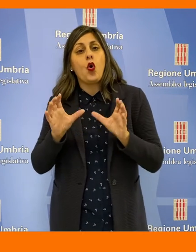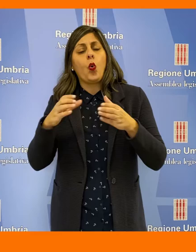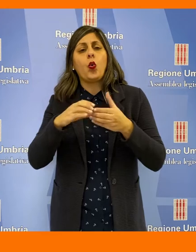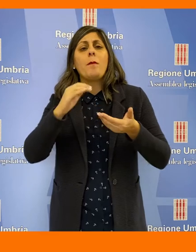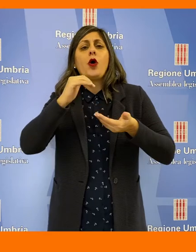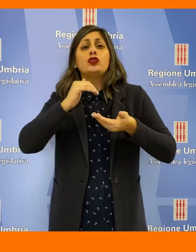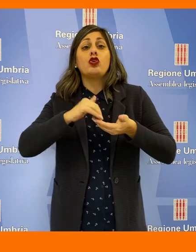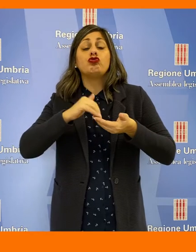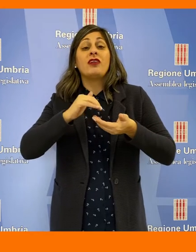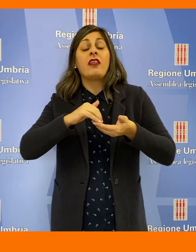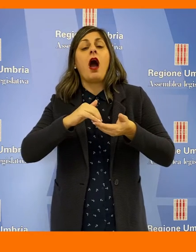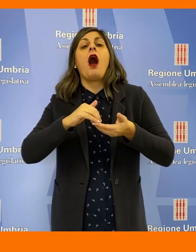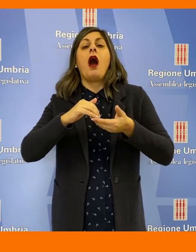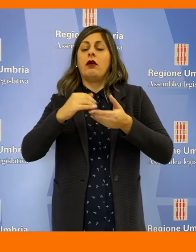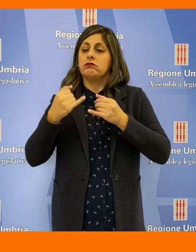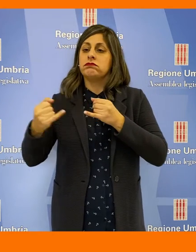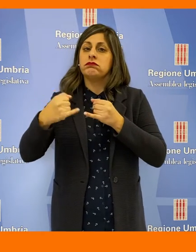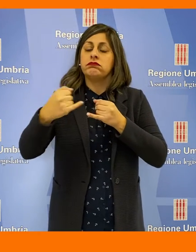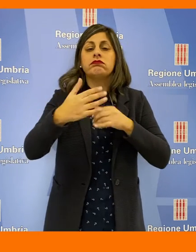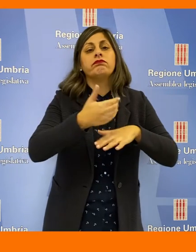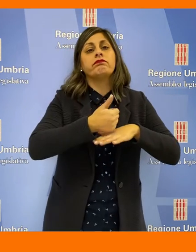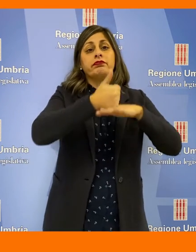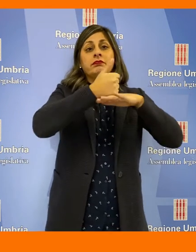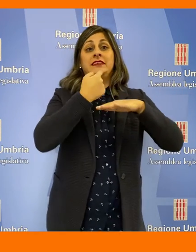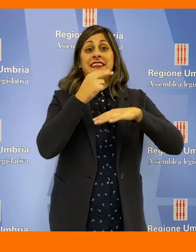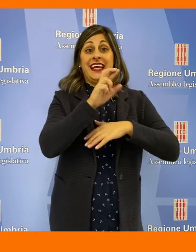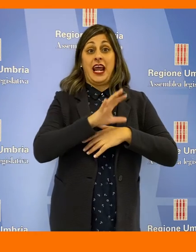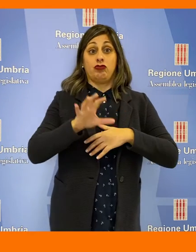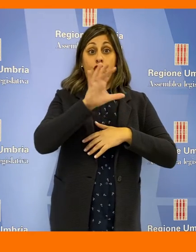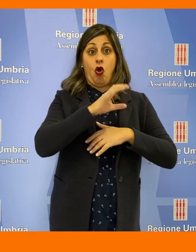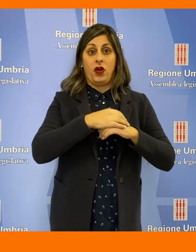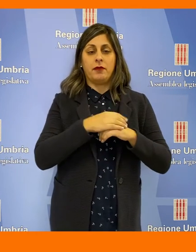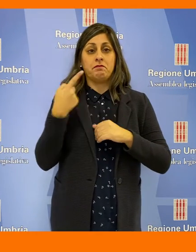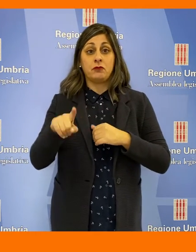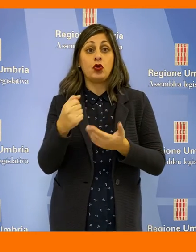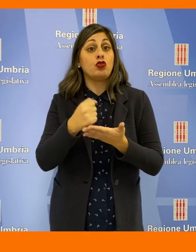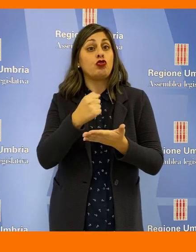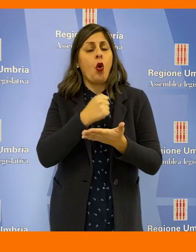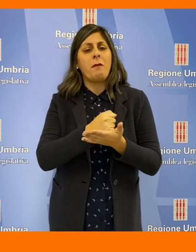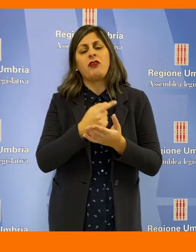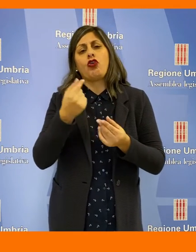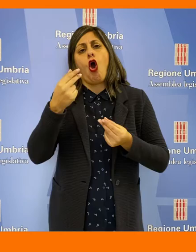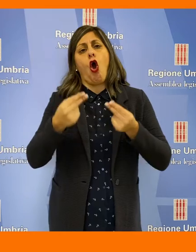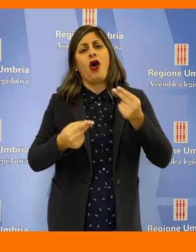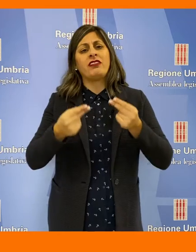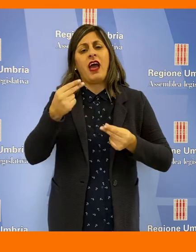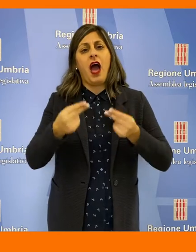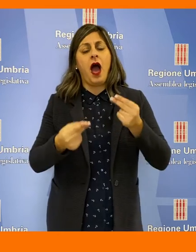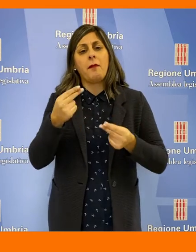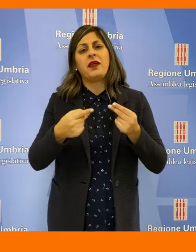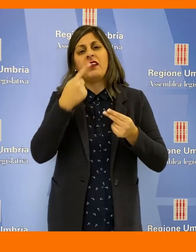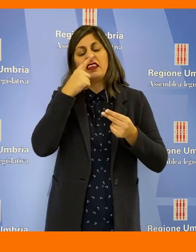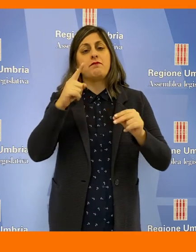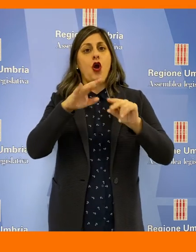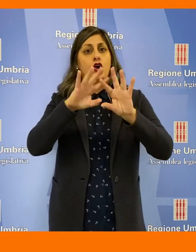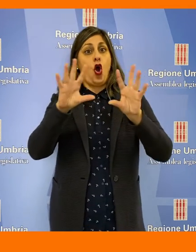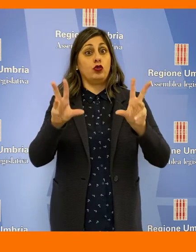finanziarie del gruppo di società partecipate identiche fanno capo alla Regione. Si tratta di un documento contabile a